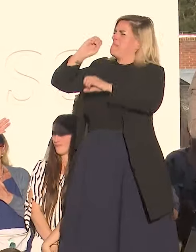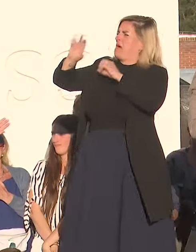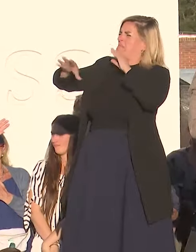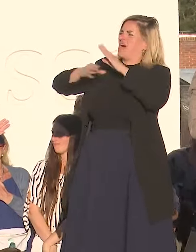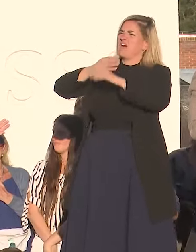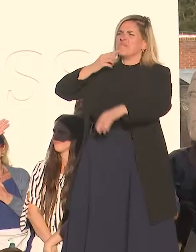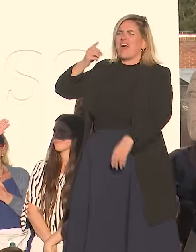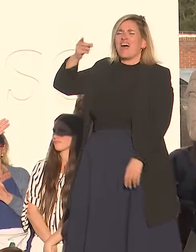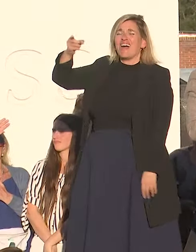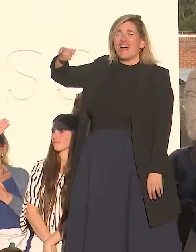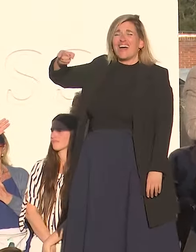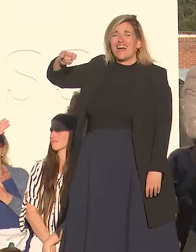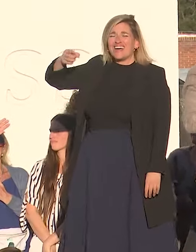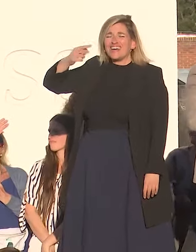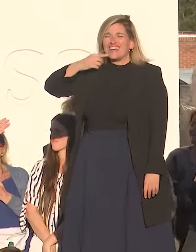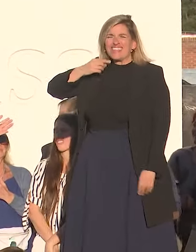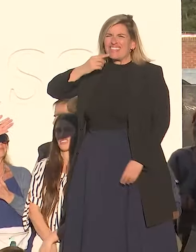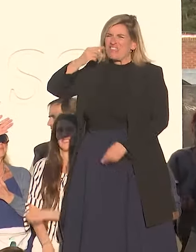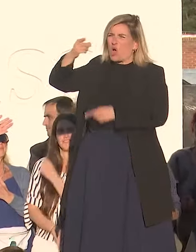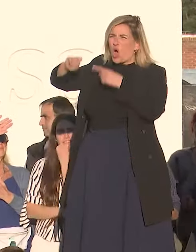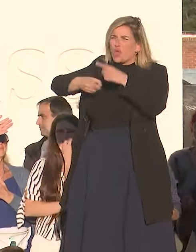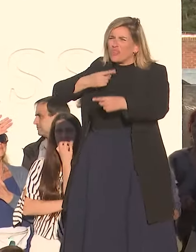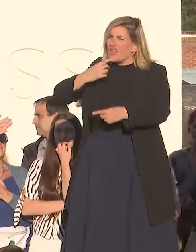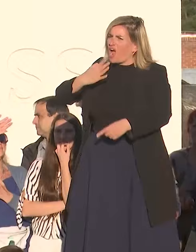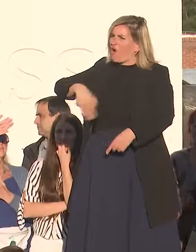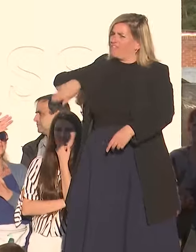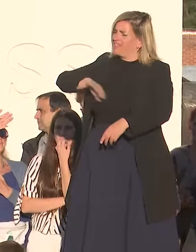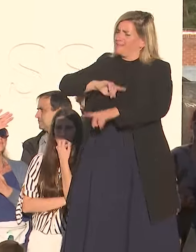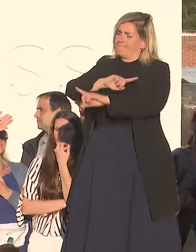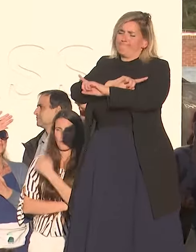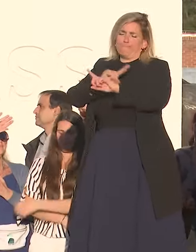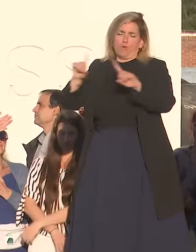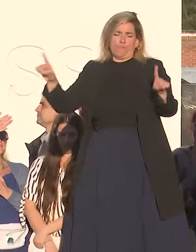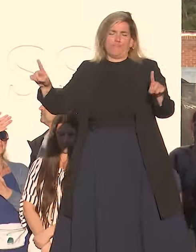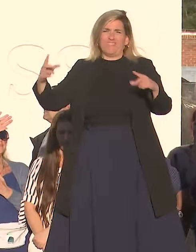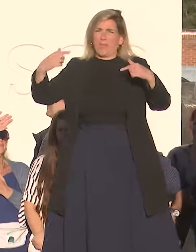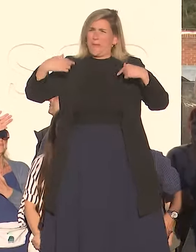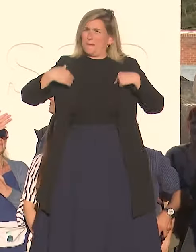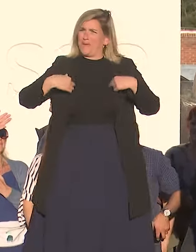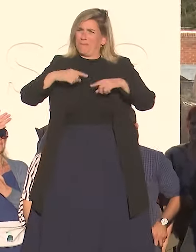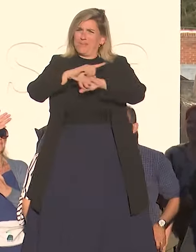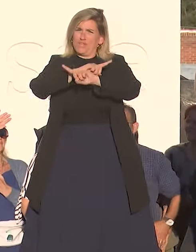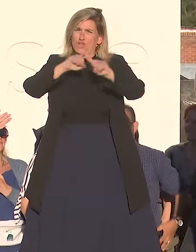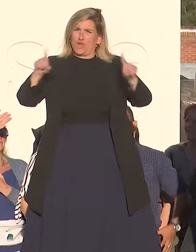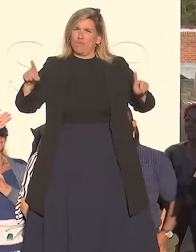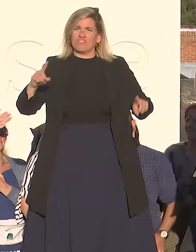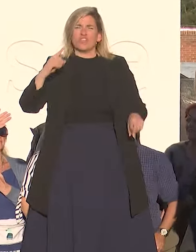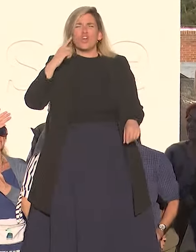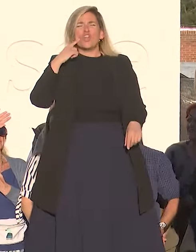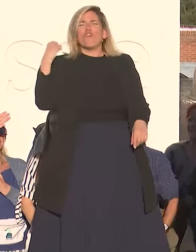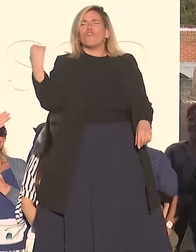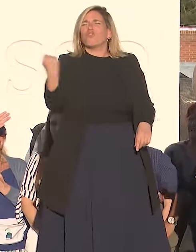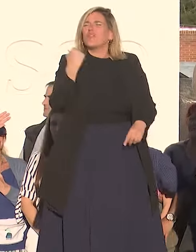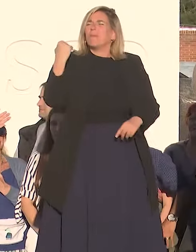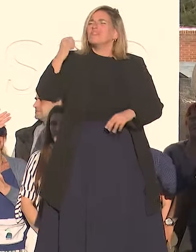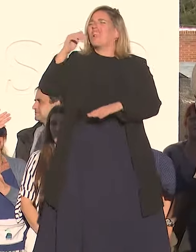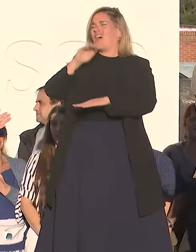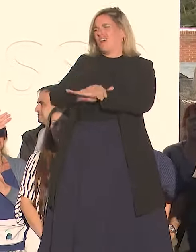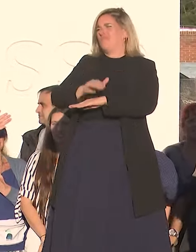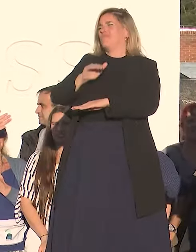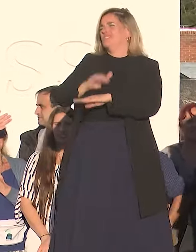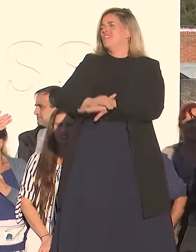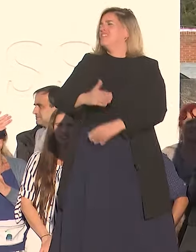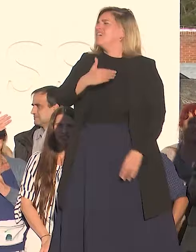de descalificar pero son cosas que para mí son la esencia de la asunción de la responsabilidad del